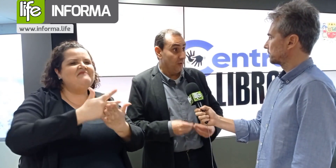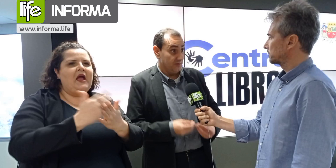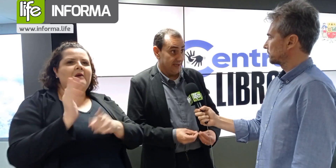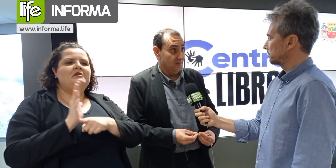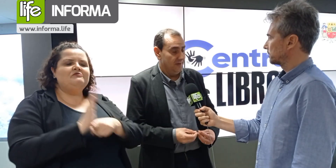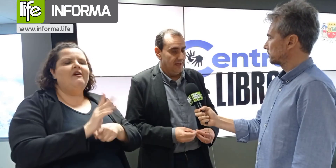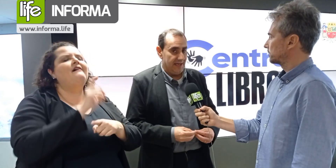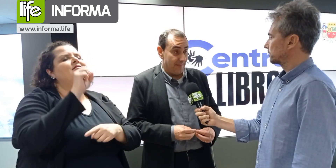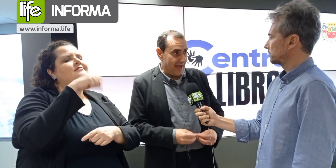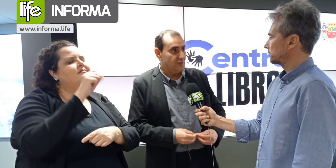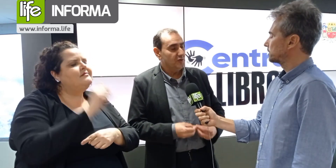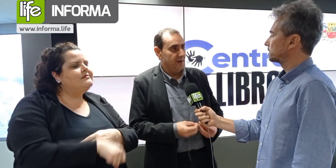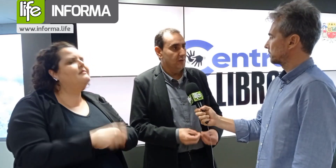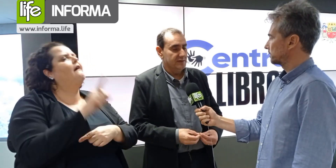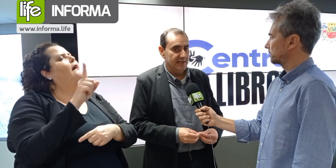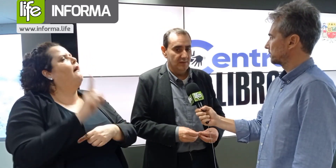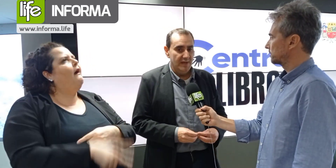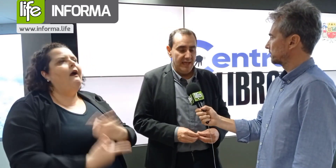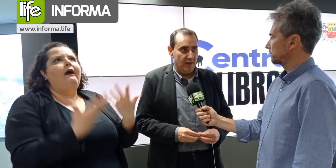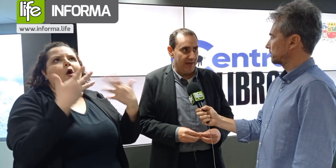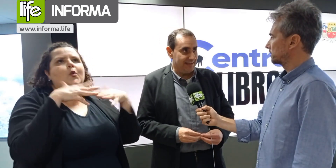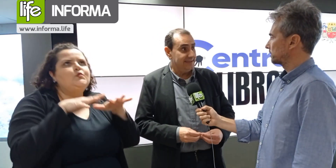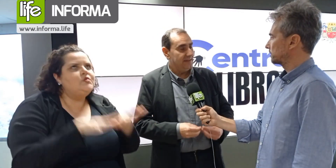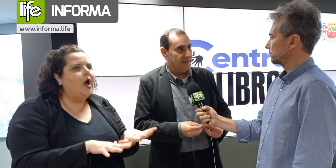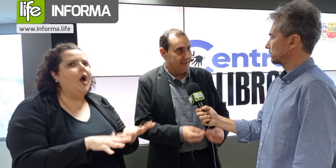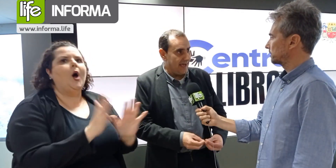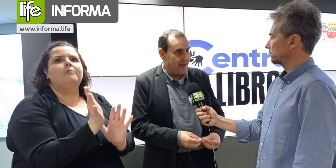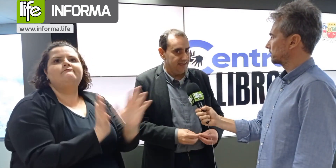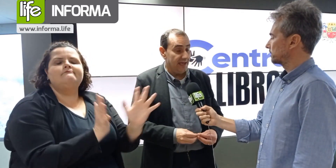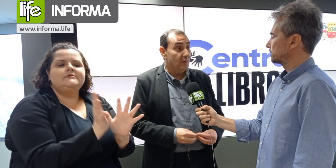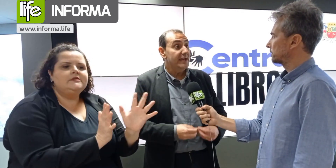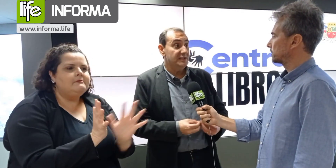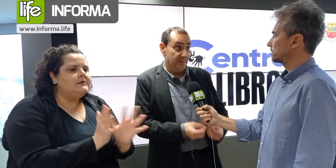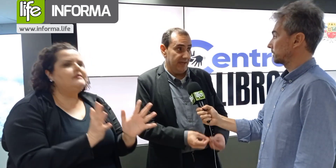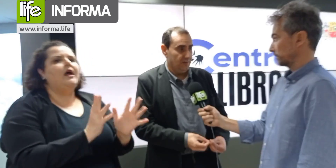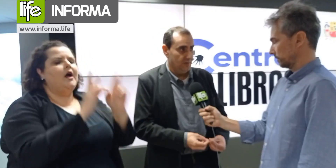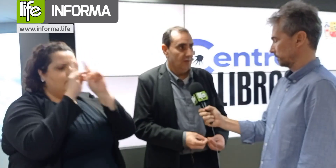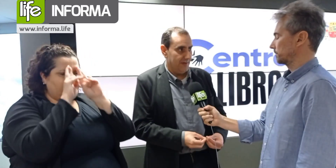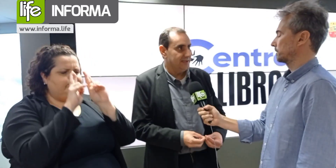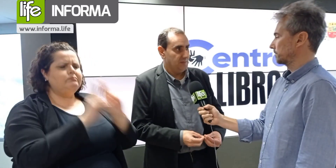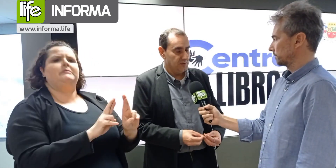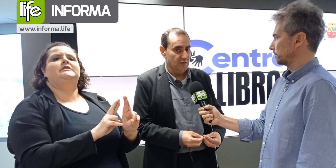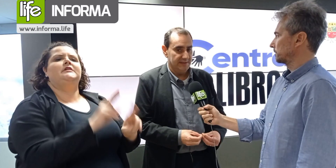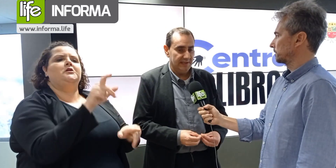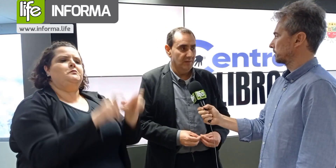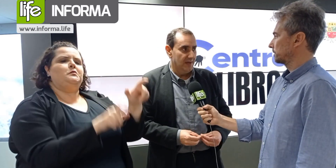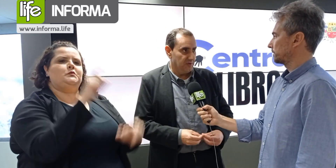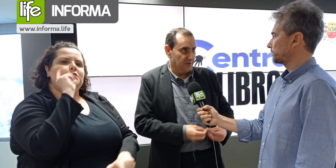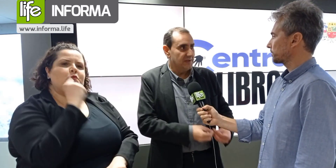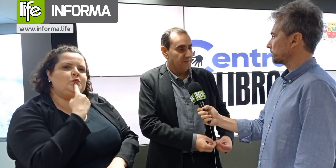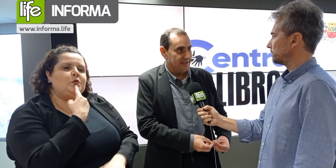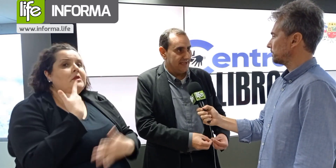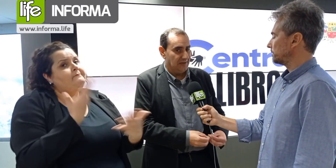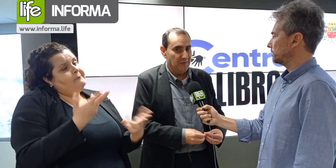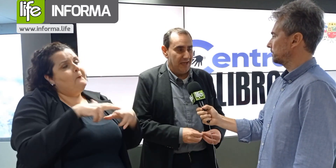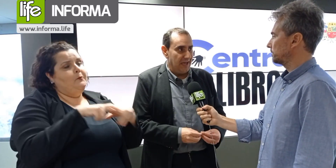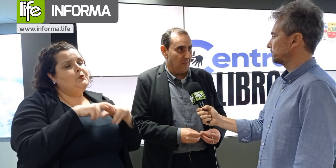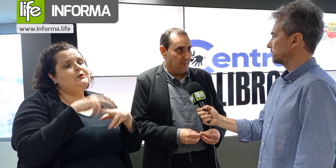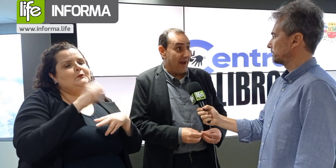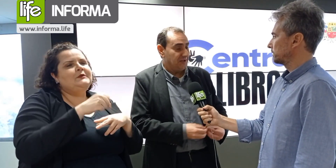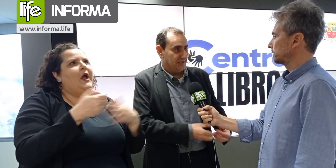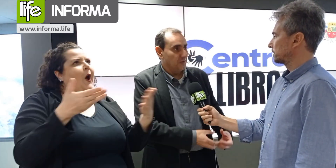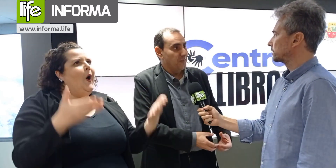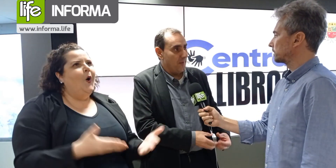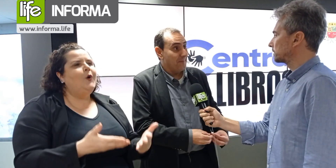é uma inclusão, mais do que uma inclusão, é uma acessibilidade, é um respeito com essas pessoas. Então, o que nós estamos fazendo